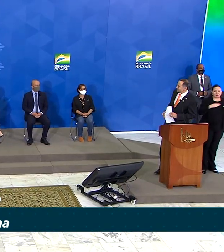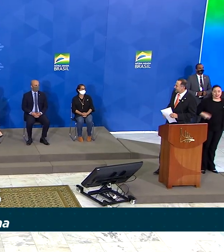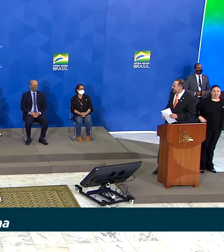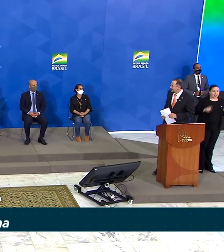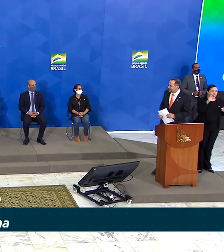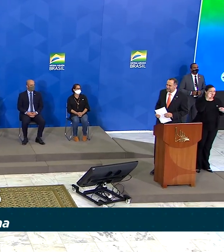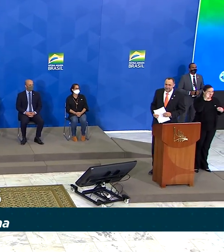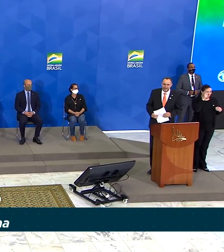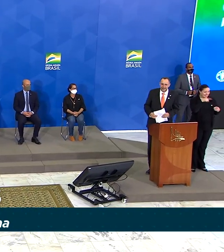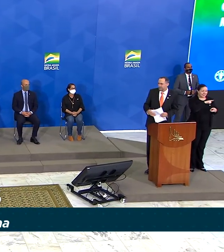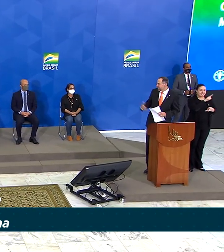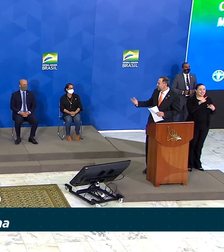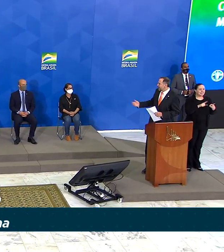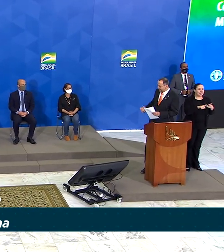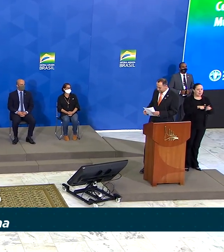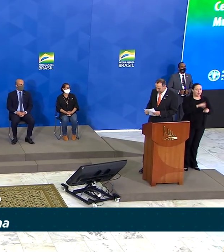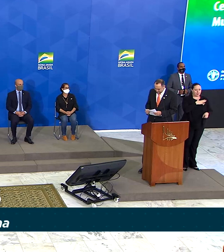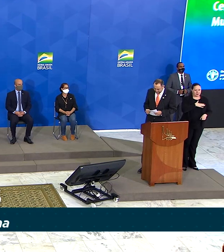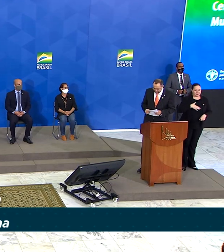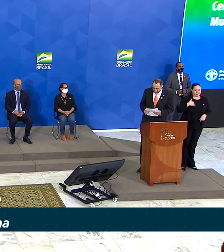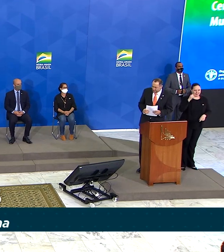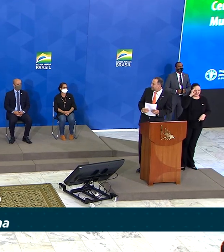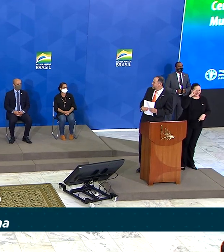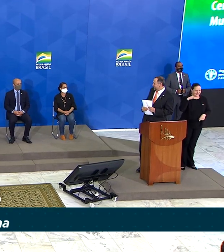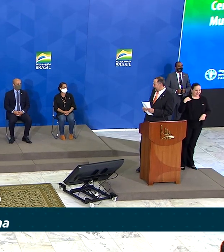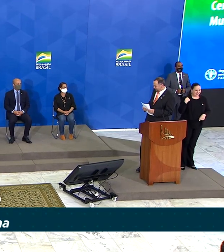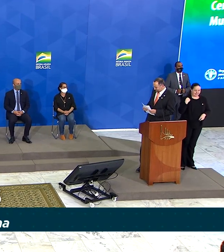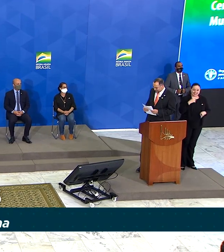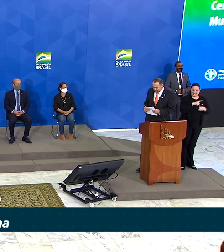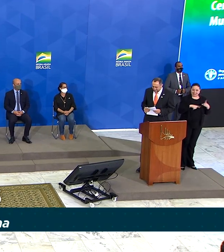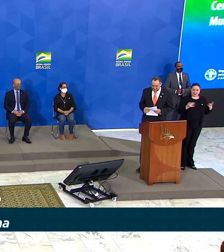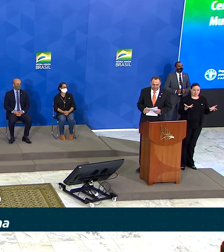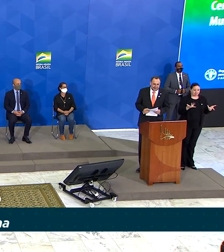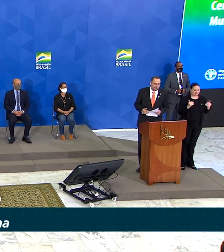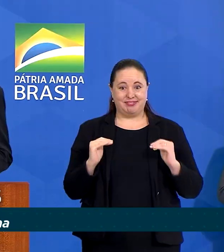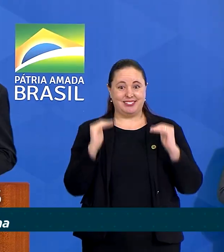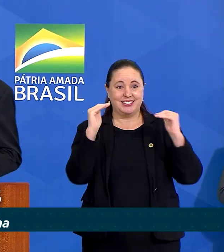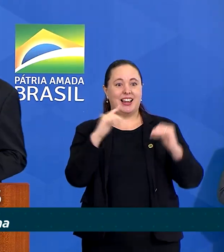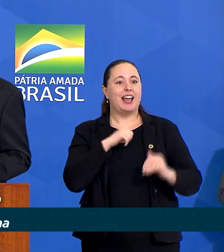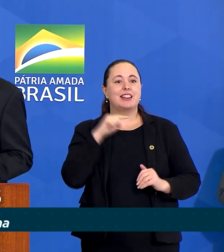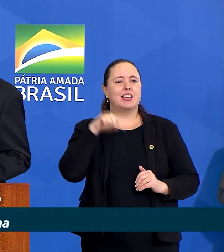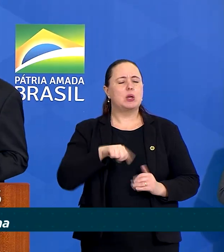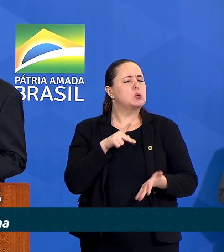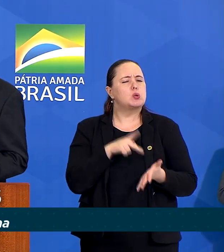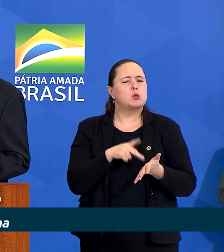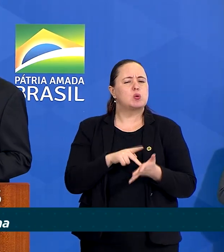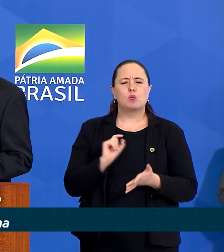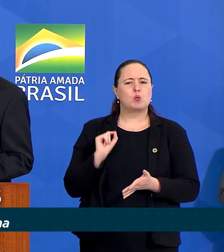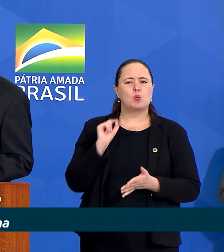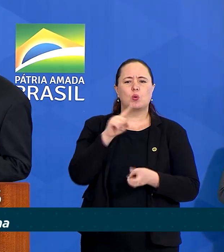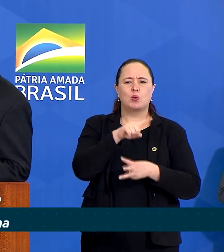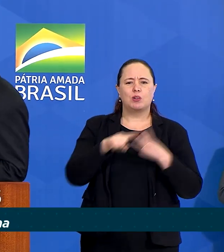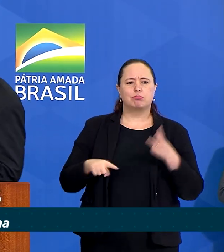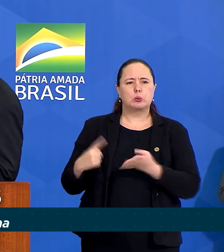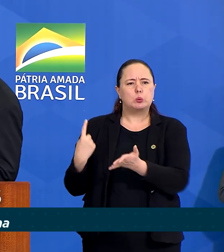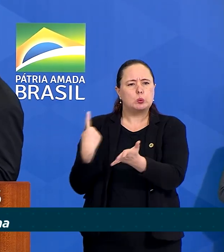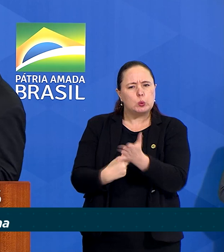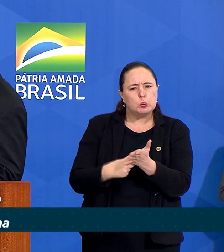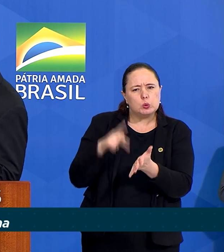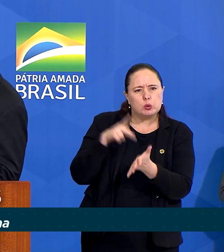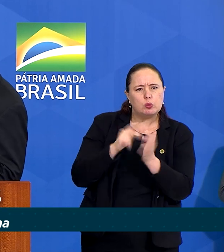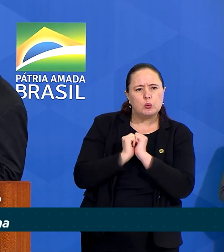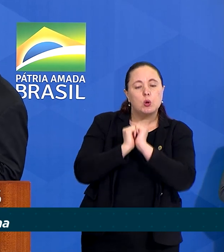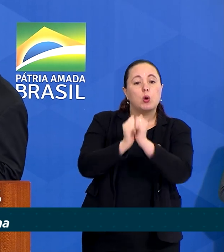Damares Alves e a primeira dama Michelle Bolsonaro, que estão verdadeiramente comprometidas